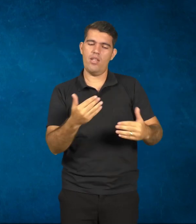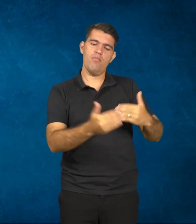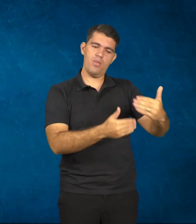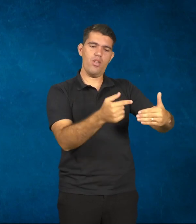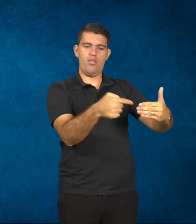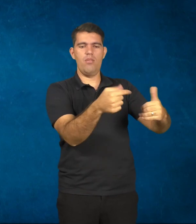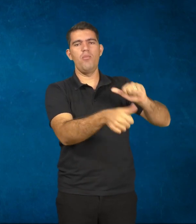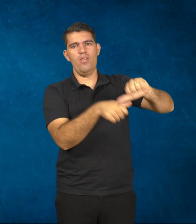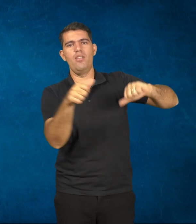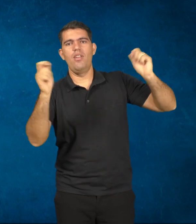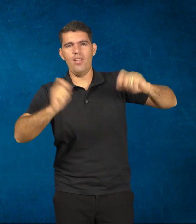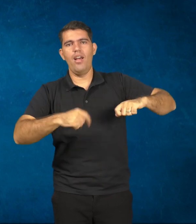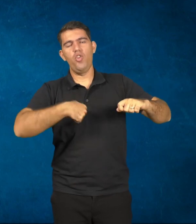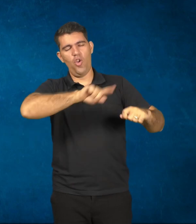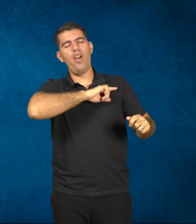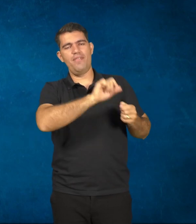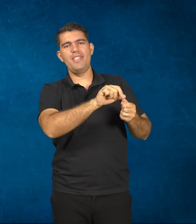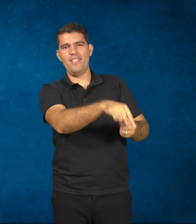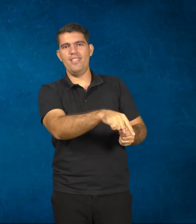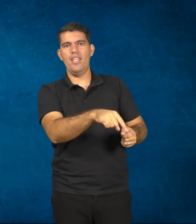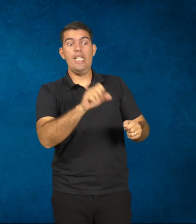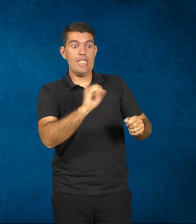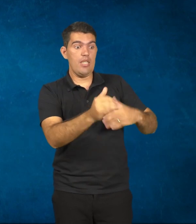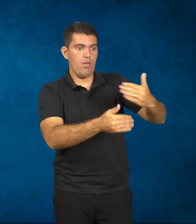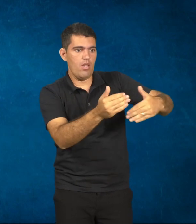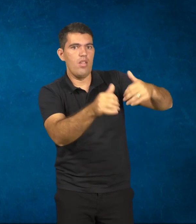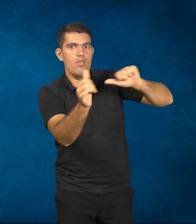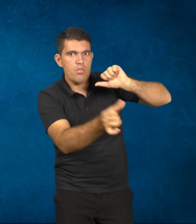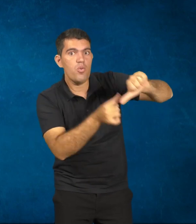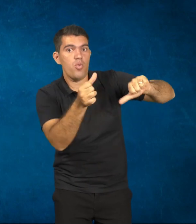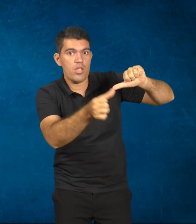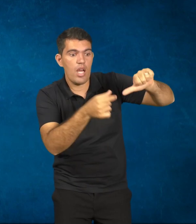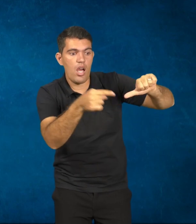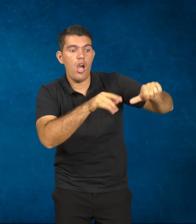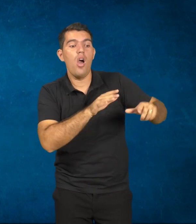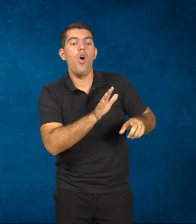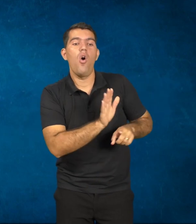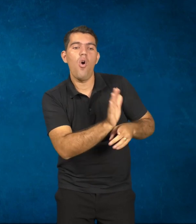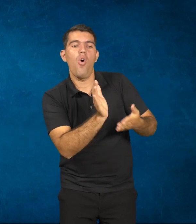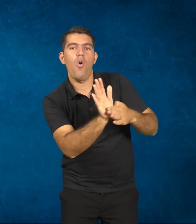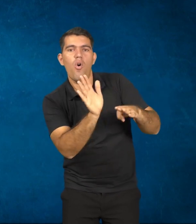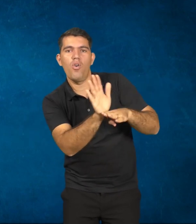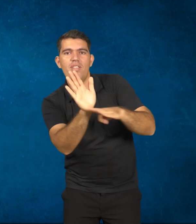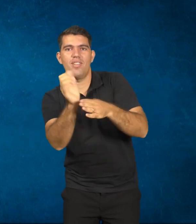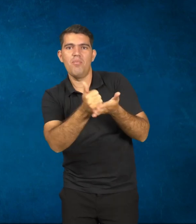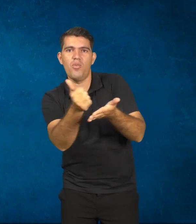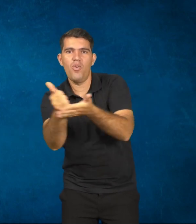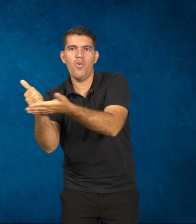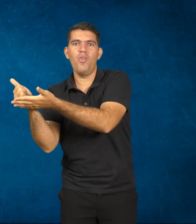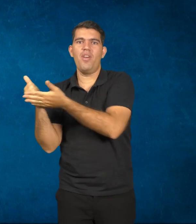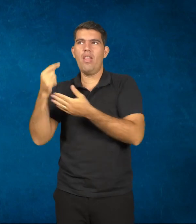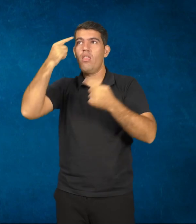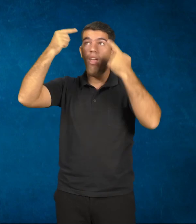faz. E acreditar que, revertendo esses processos, você está contribuindo para mudar paradigmas, quebrar resistências,